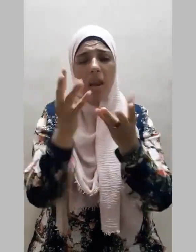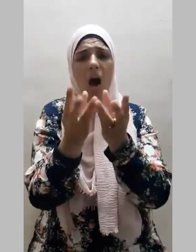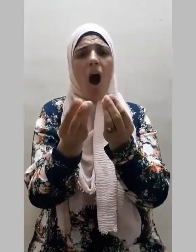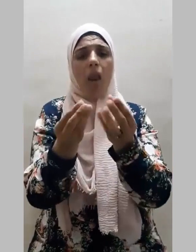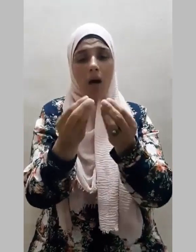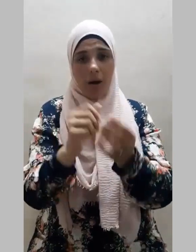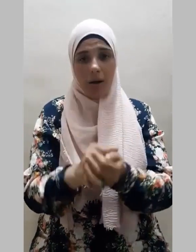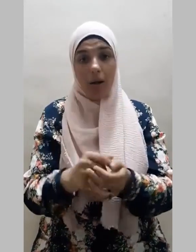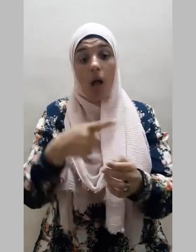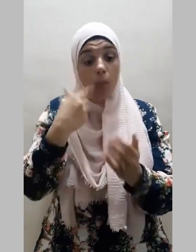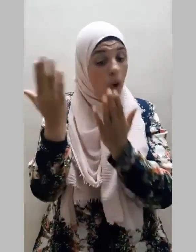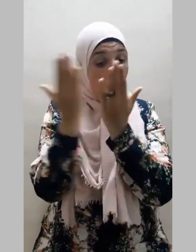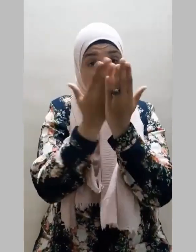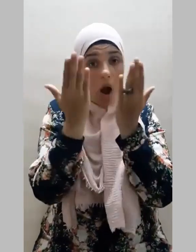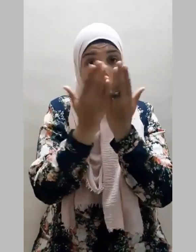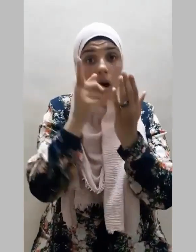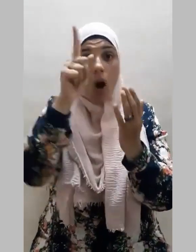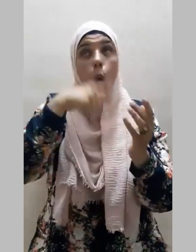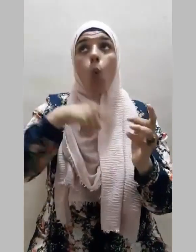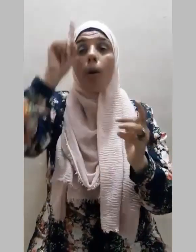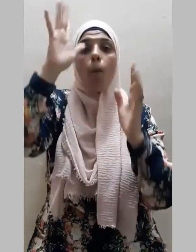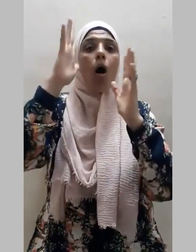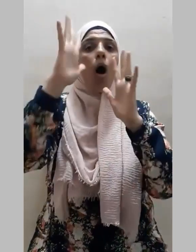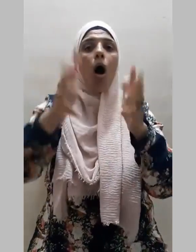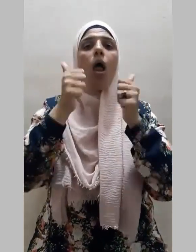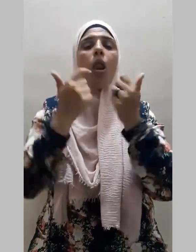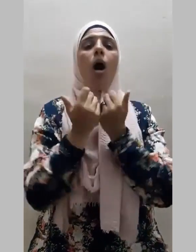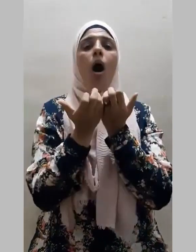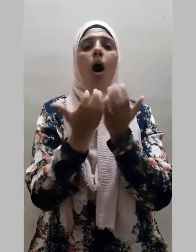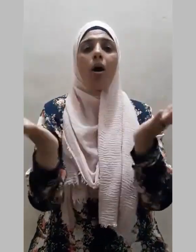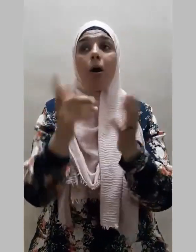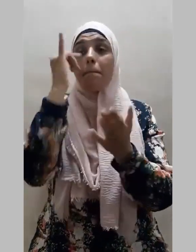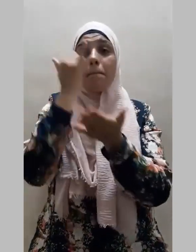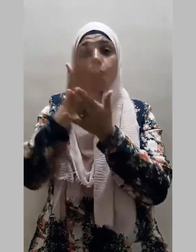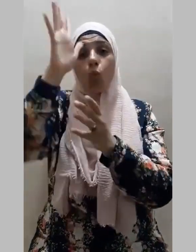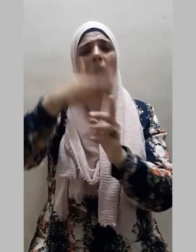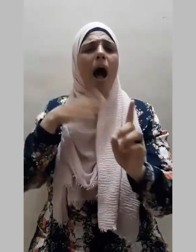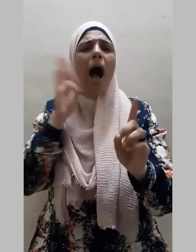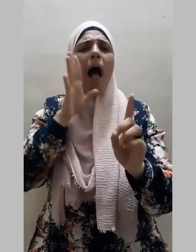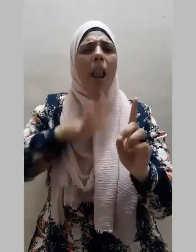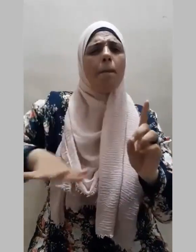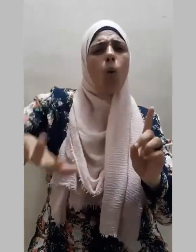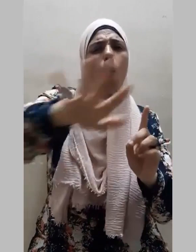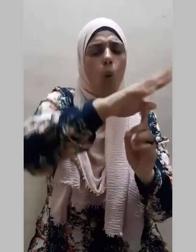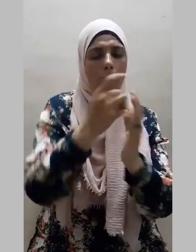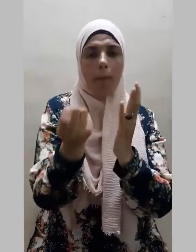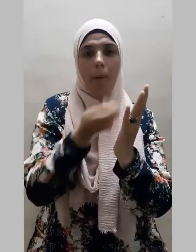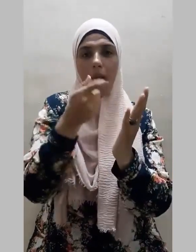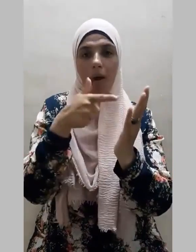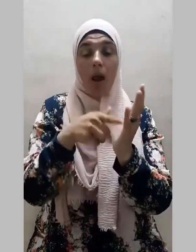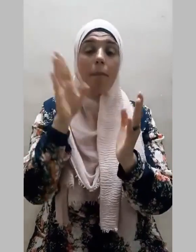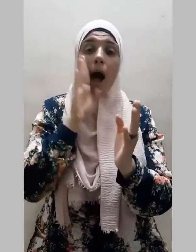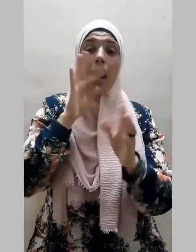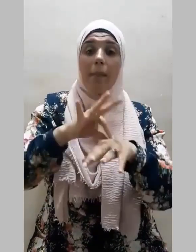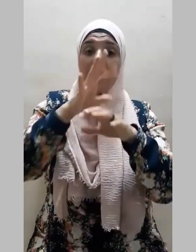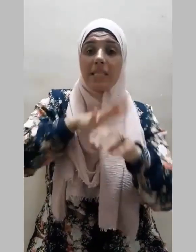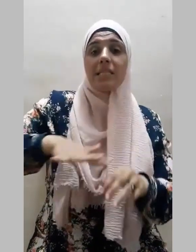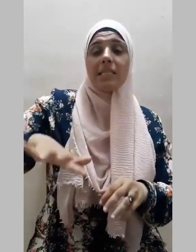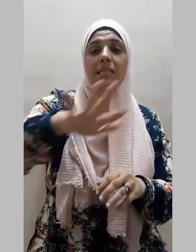اقرأ وربك الأكرم الذي يعلم بالقلب علم الإنسان ما